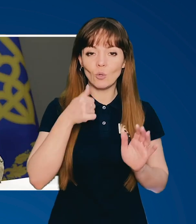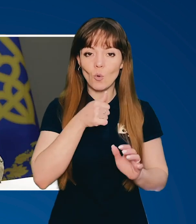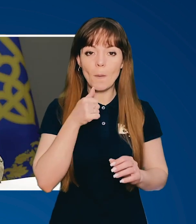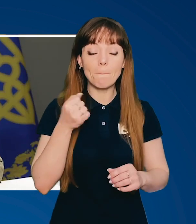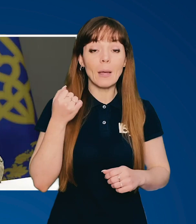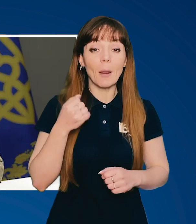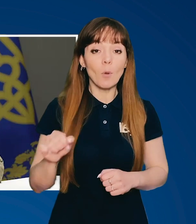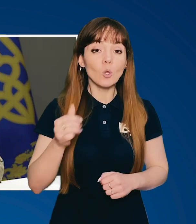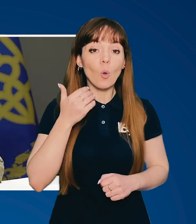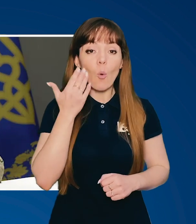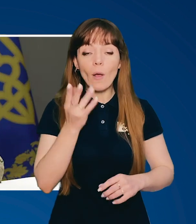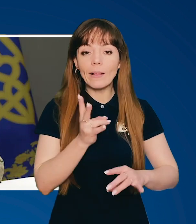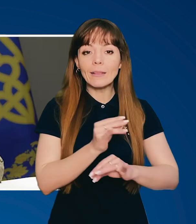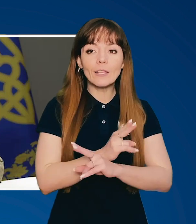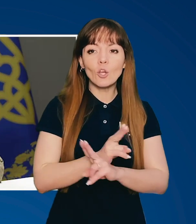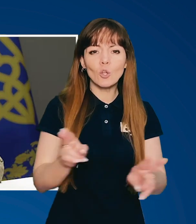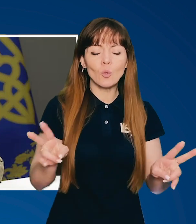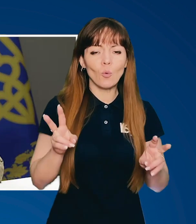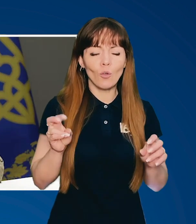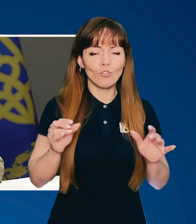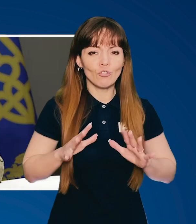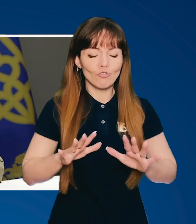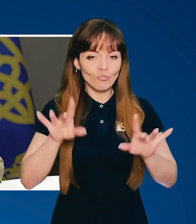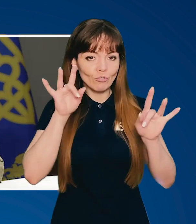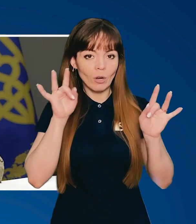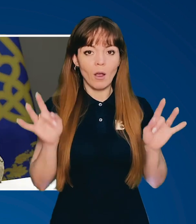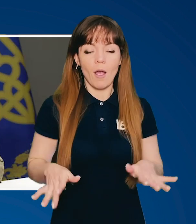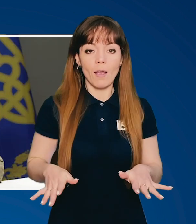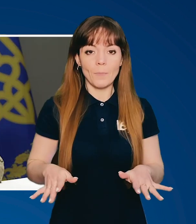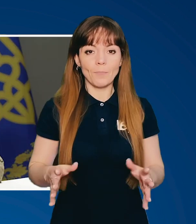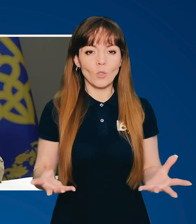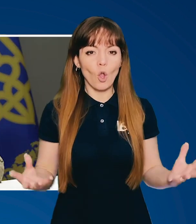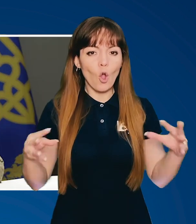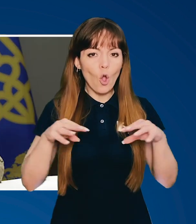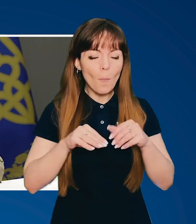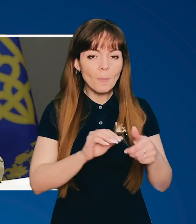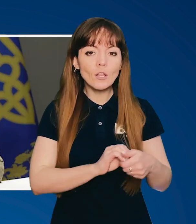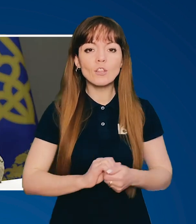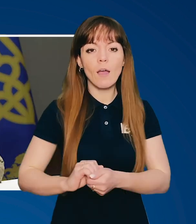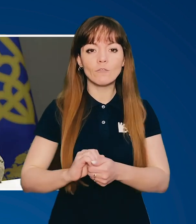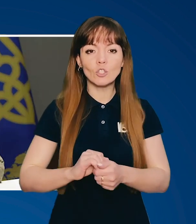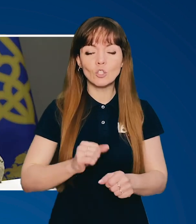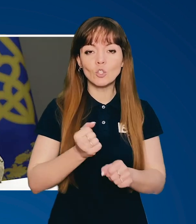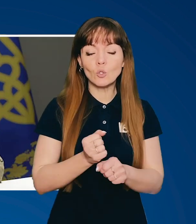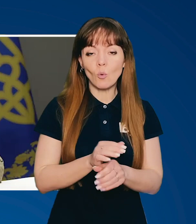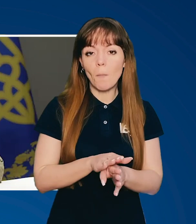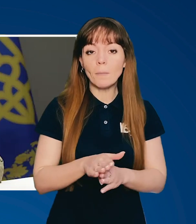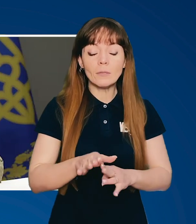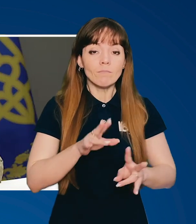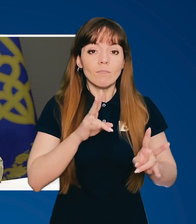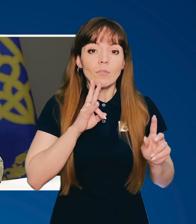Перемогти, коли ніхто не чекає. Об'єднавшись, зробити неможливо.